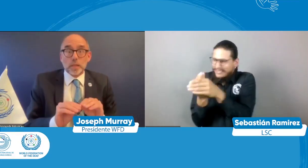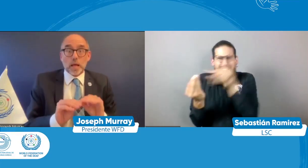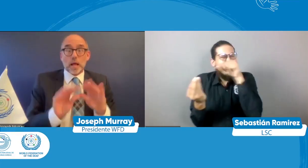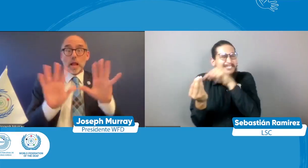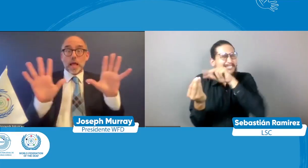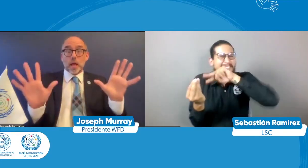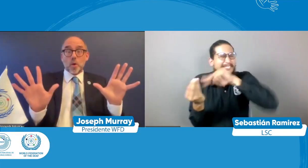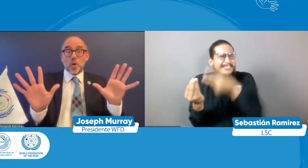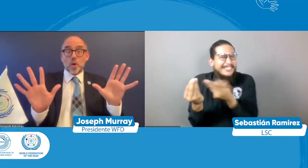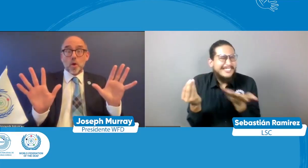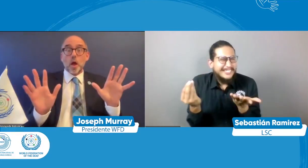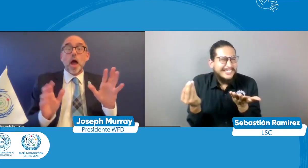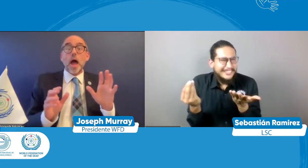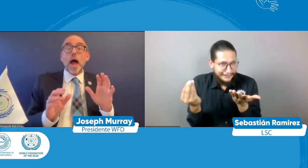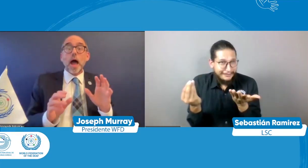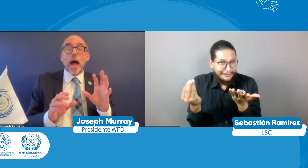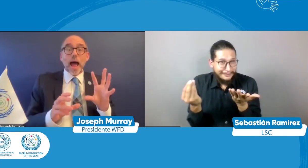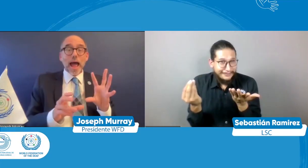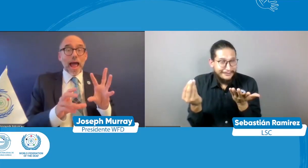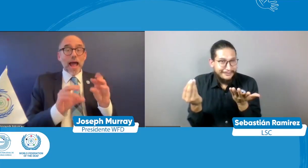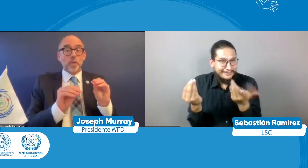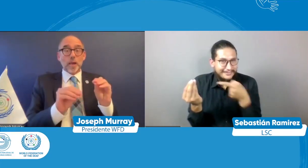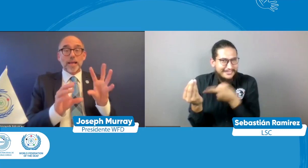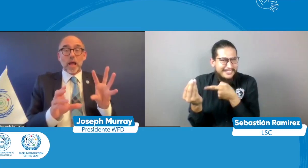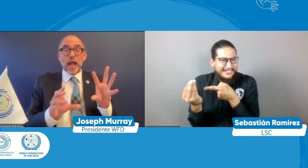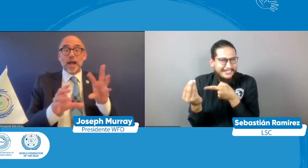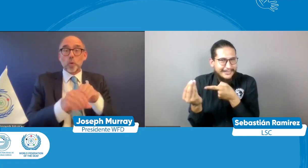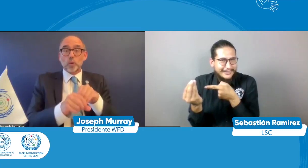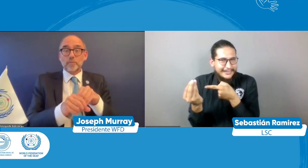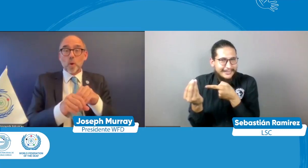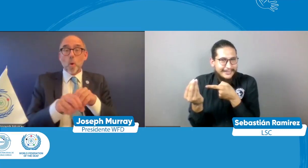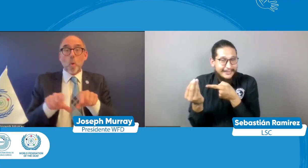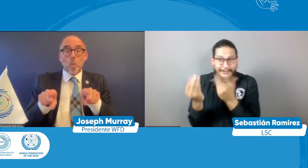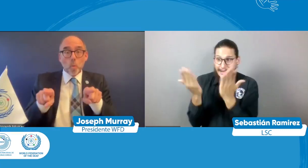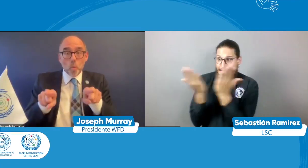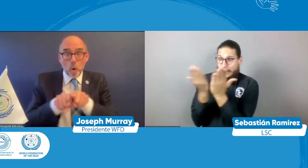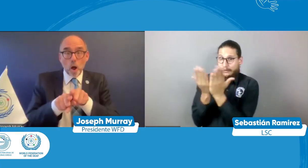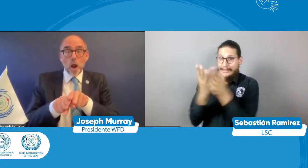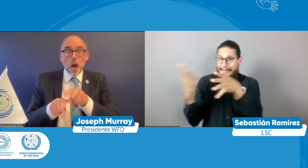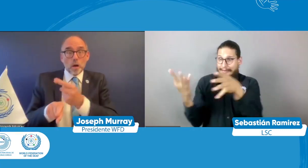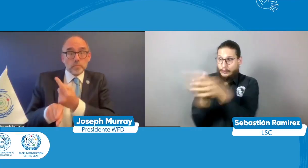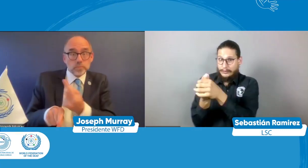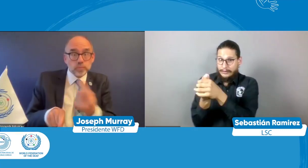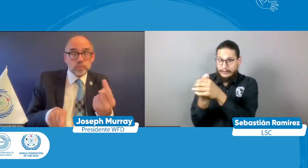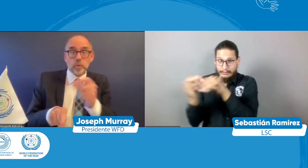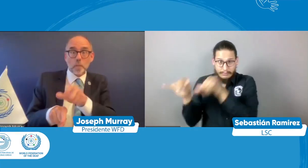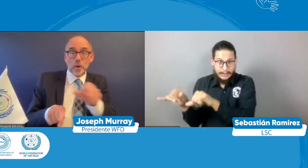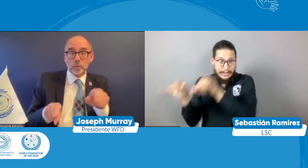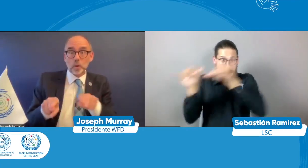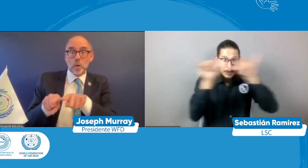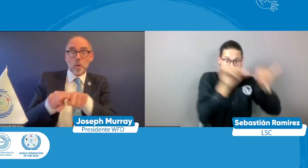en cuenta el concepto cuando nosotros tenemos claro el concepto de educación inclusiva